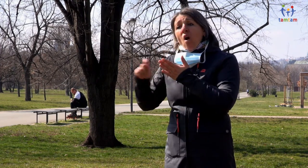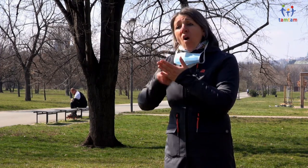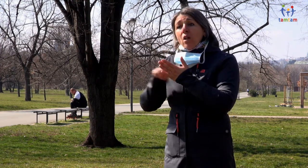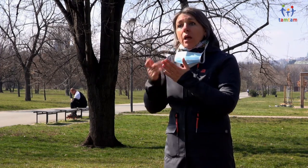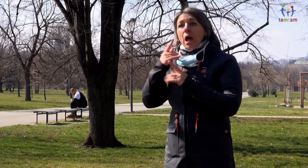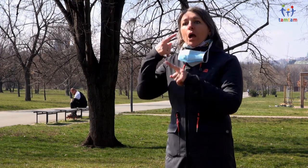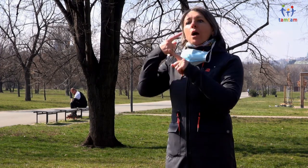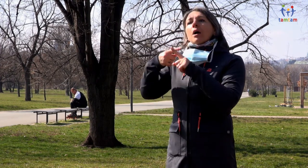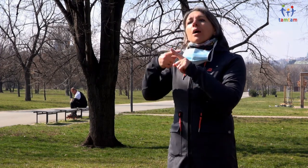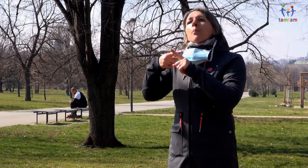učení, o to vzdělávání?